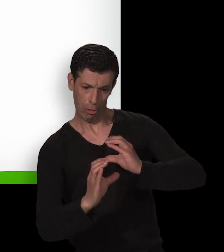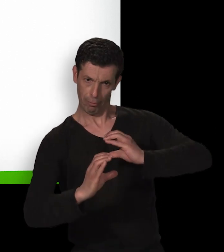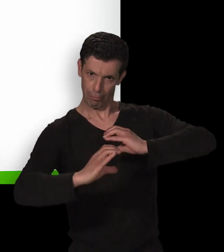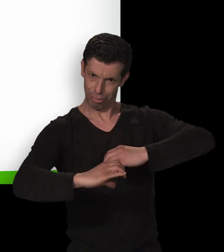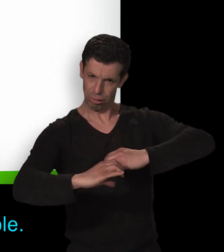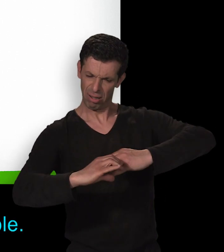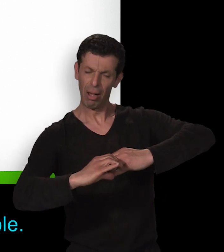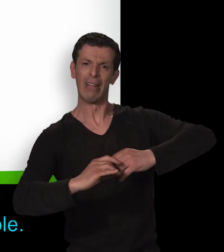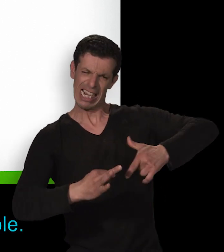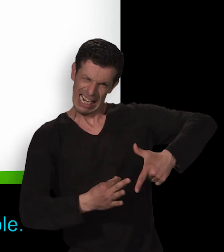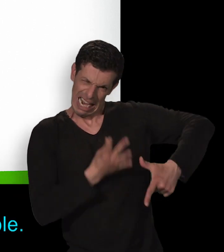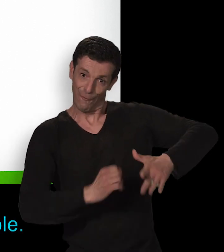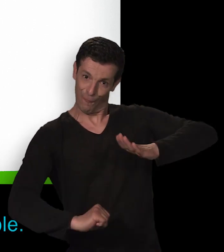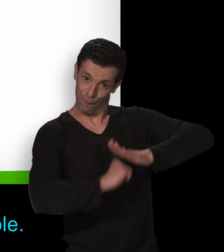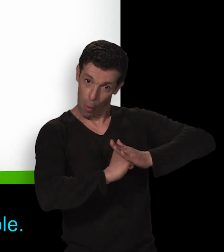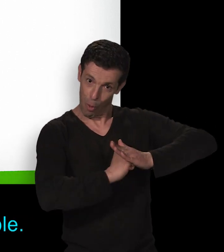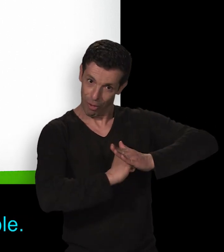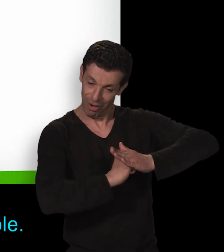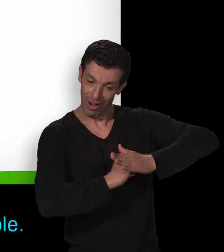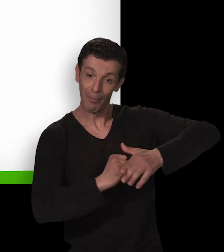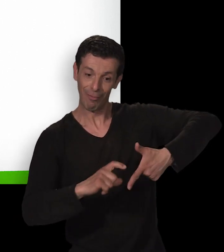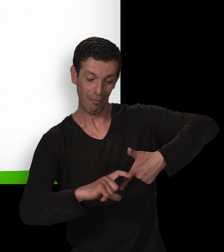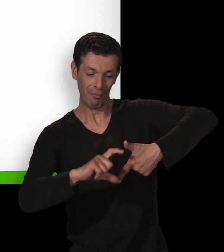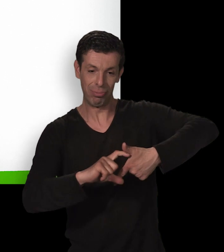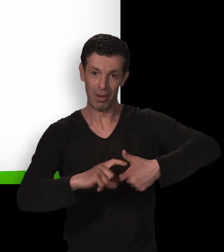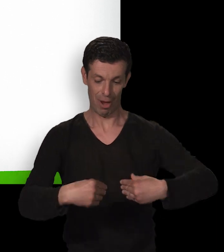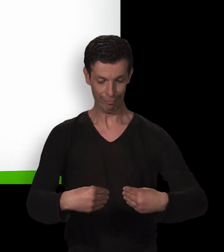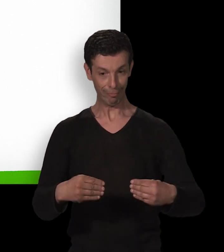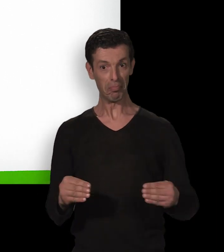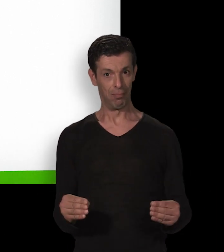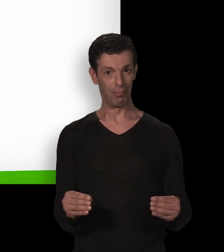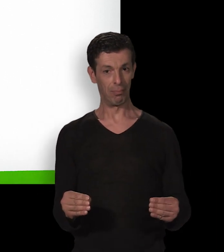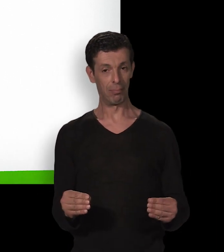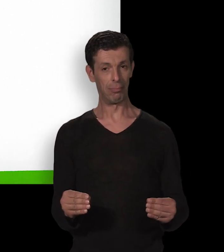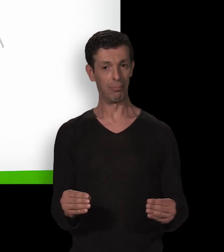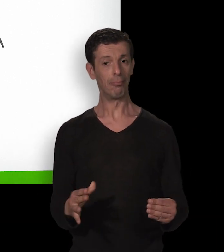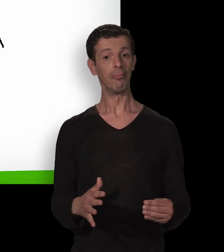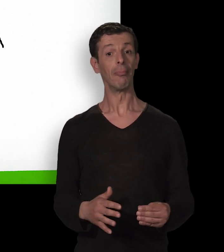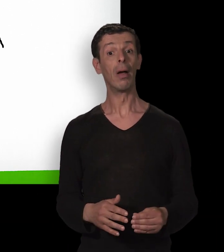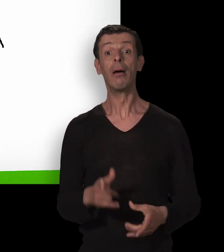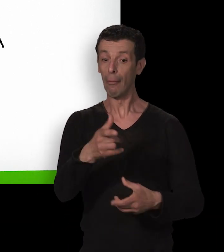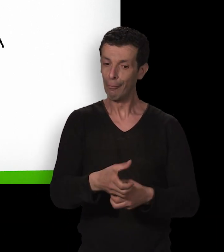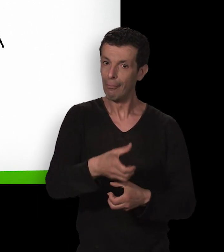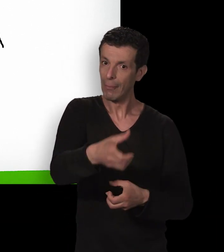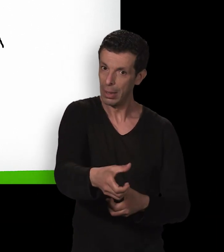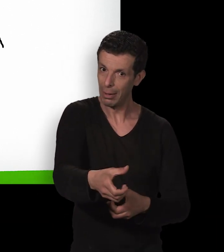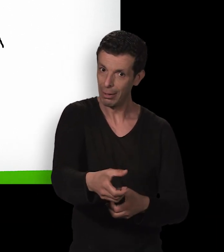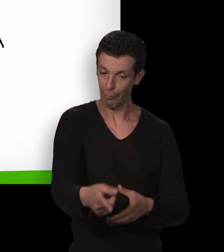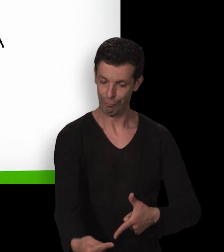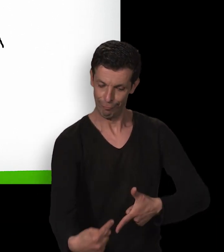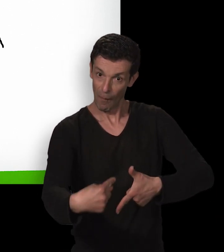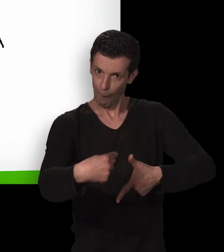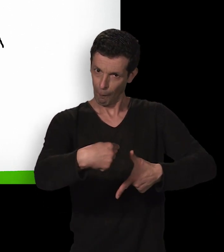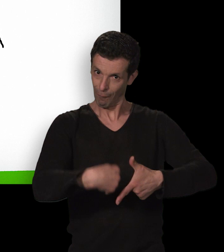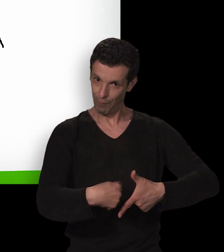le préservatif et poussez l'anneau le plus loin possible. L'anneau le plus grand doit rester en dehors du vagin et bien recouvrir les lèvres du